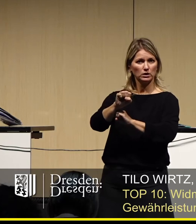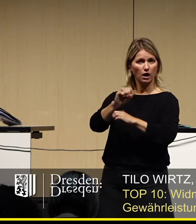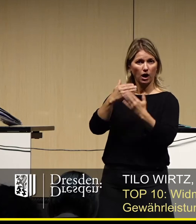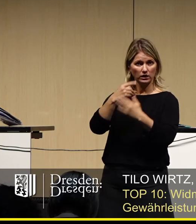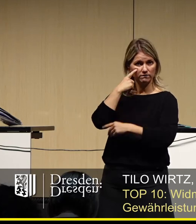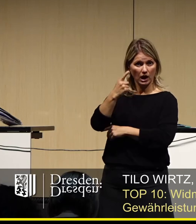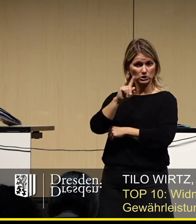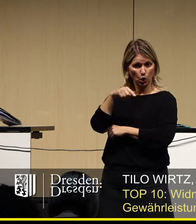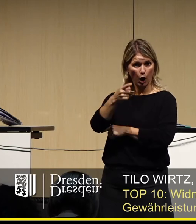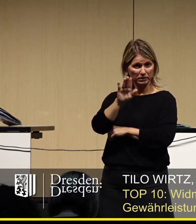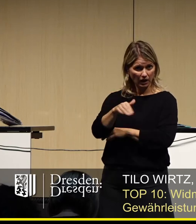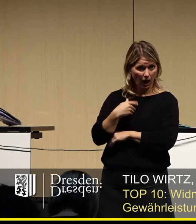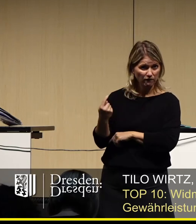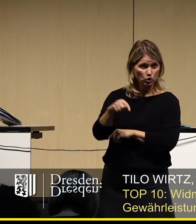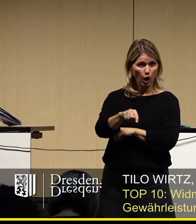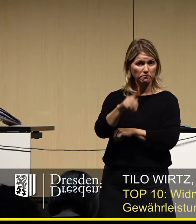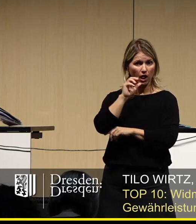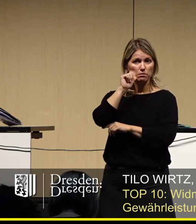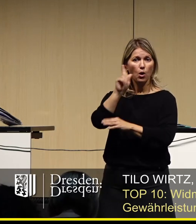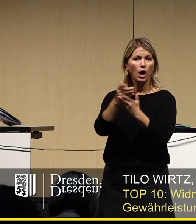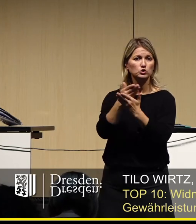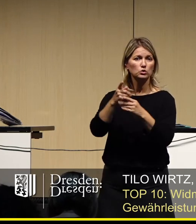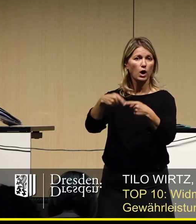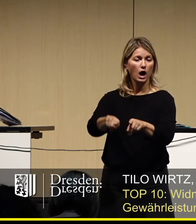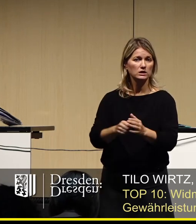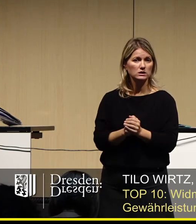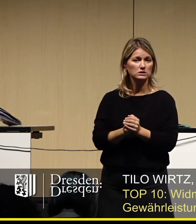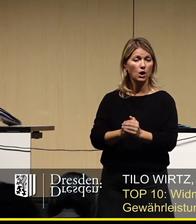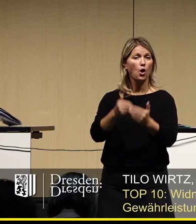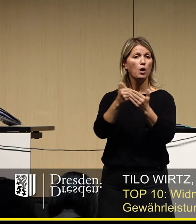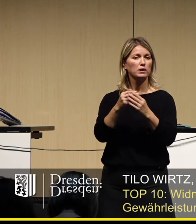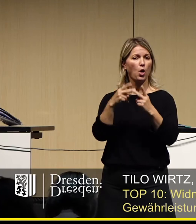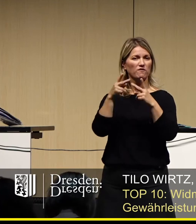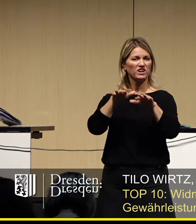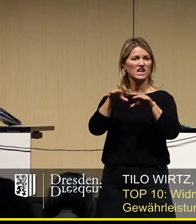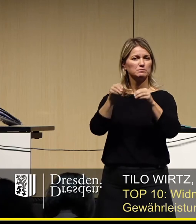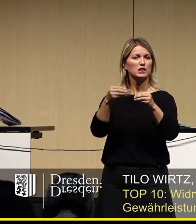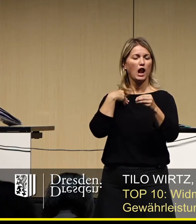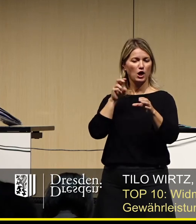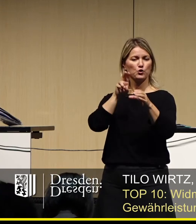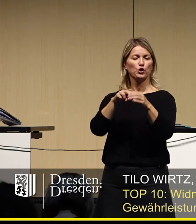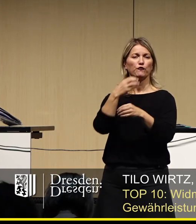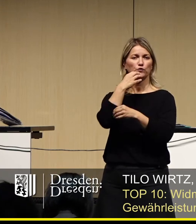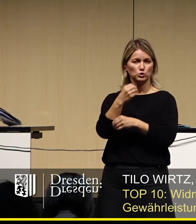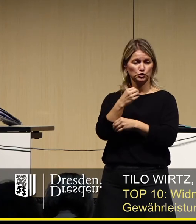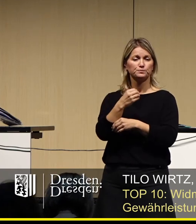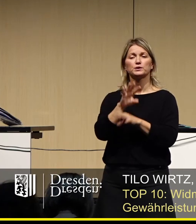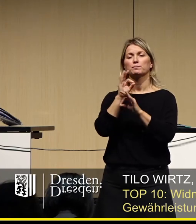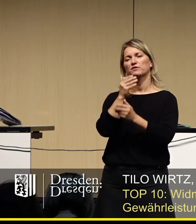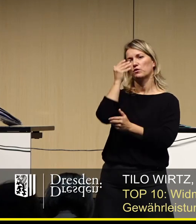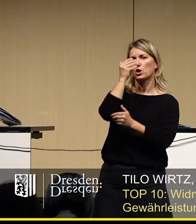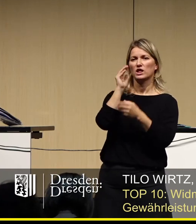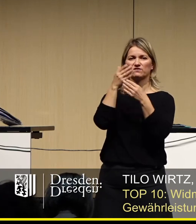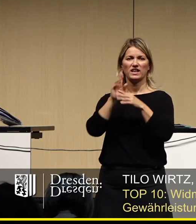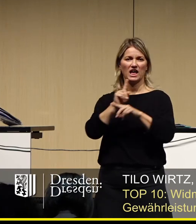stattfindet. Wer fährt in die Stadt, wenn er sagt, ich möchte mit der ÖPNV fahren, wenn wir uns eine Straßenbahn in